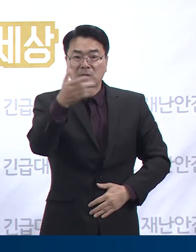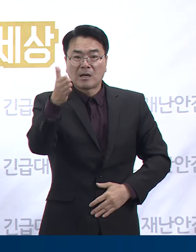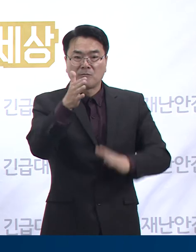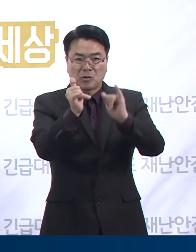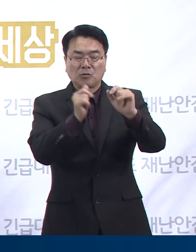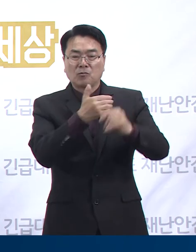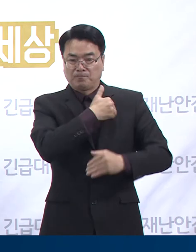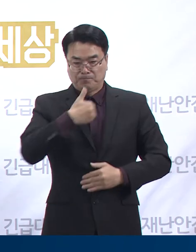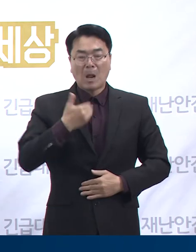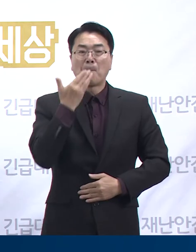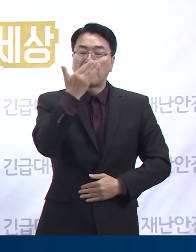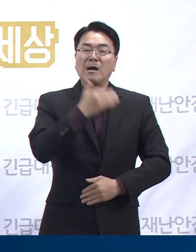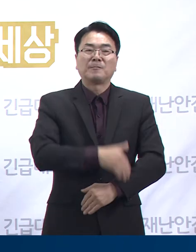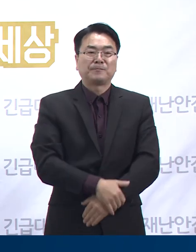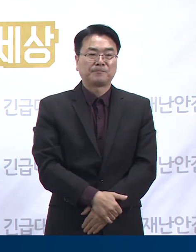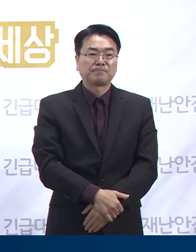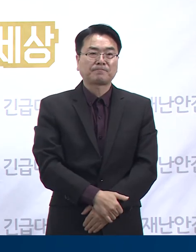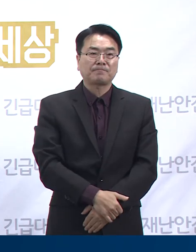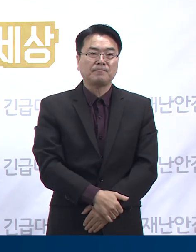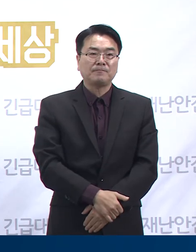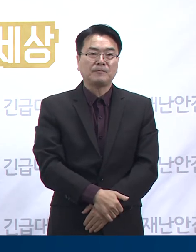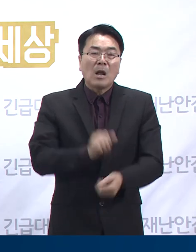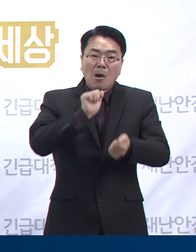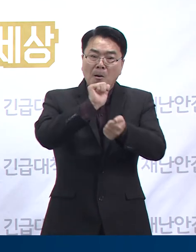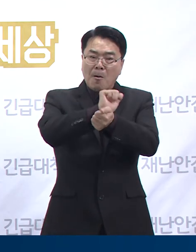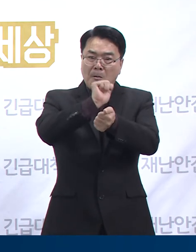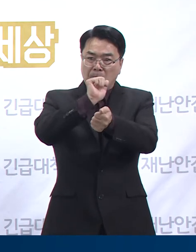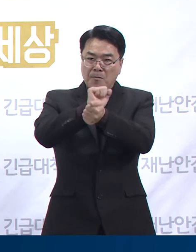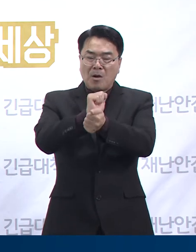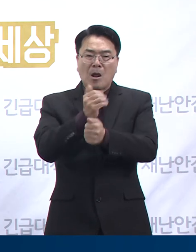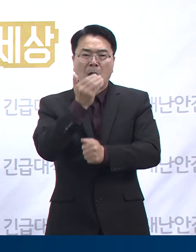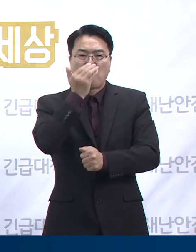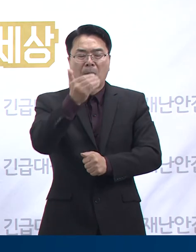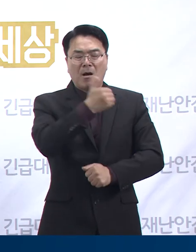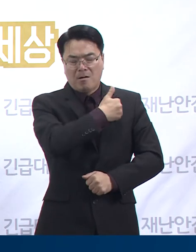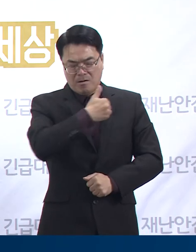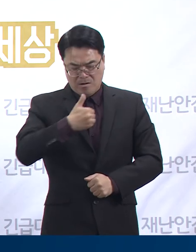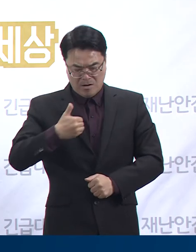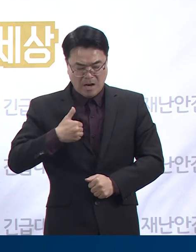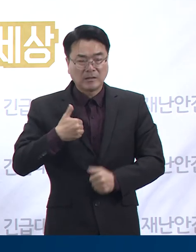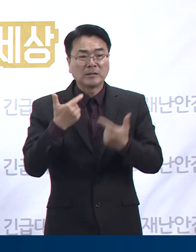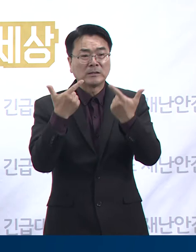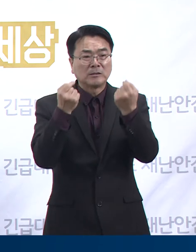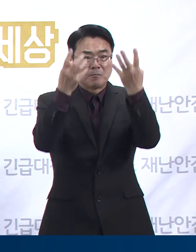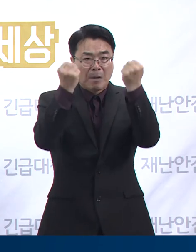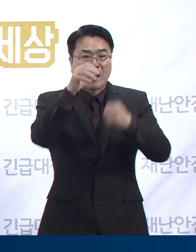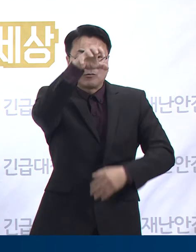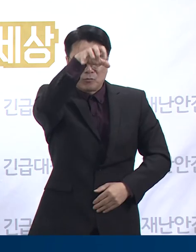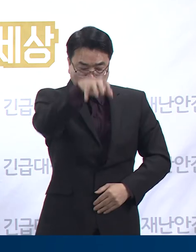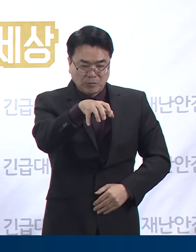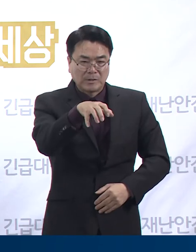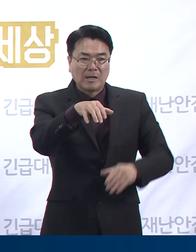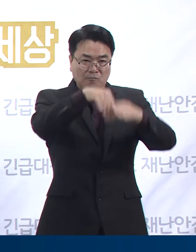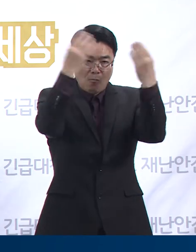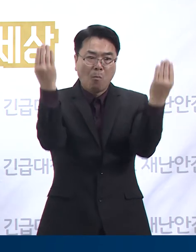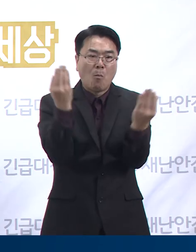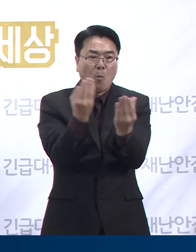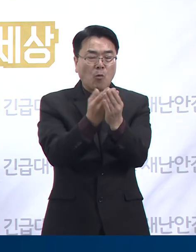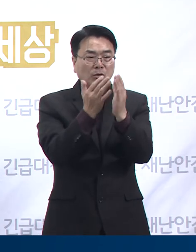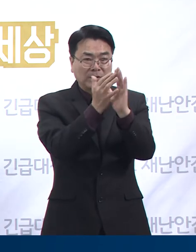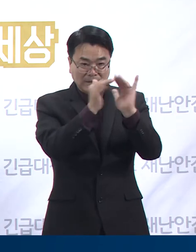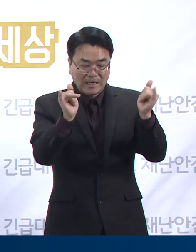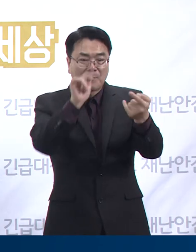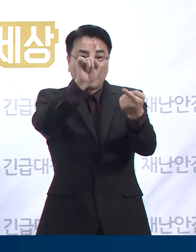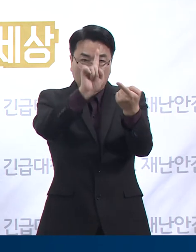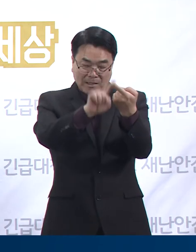요양원 및 거주용 복지시설 등 감염 취약시설 종사자에 대하여 선제적인 전수검사를 할 계획입니다. 요양병원 등 감염